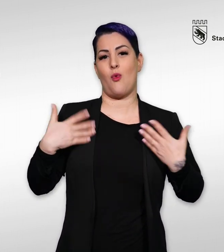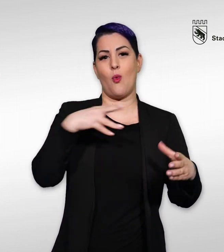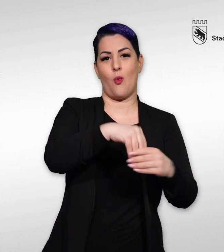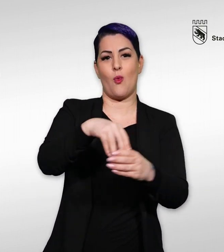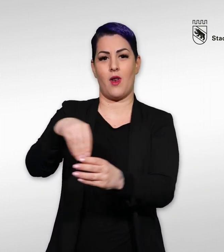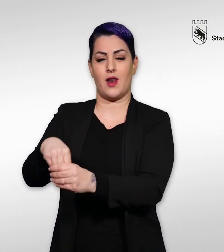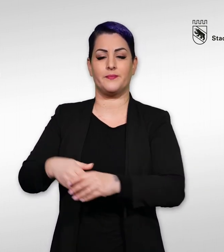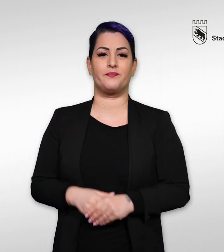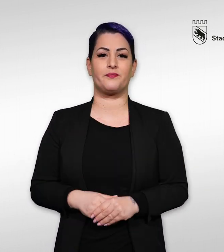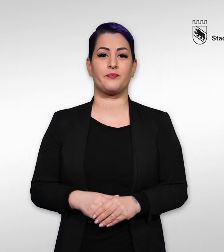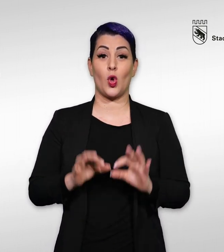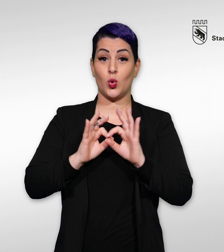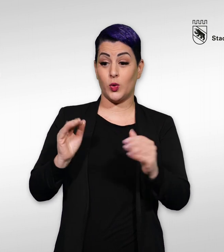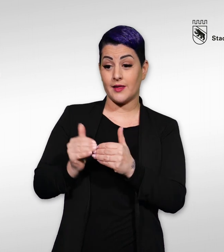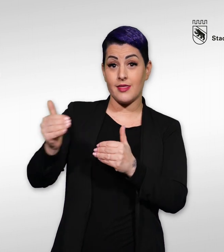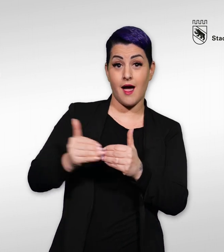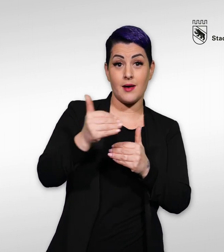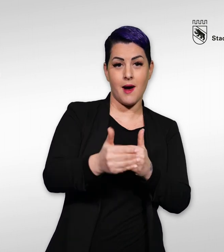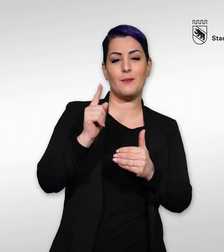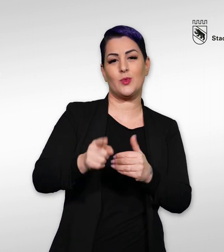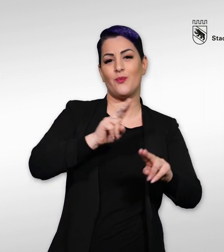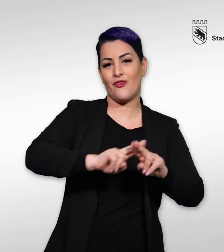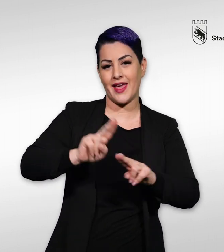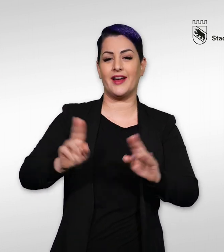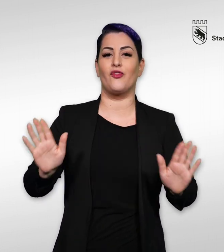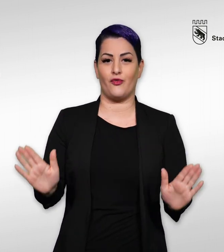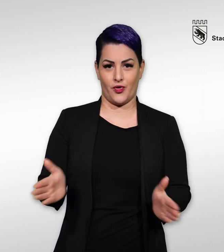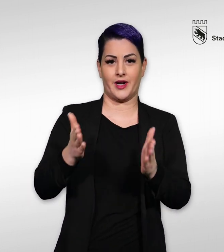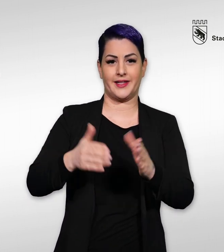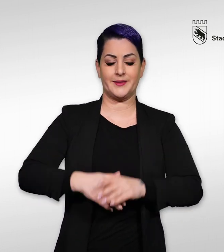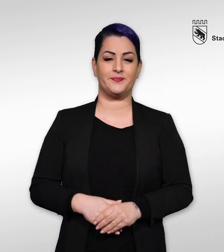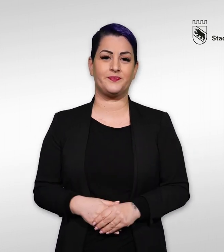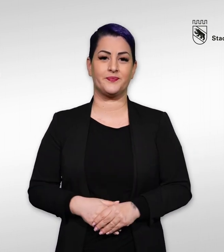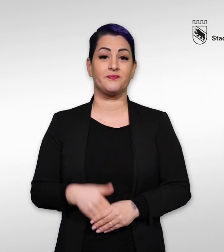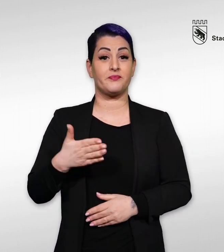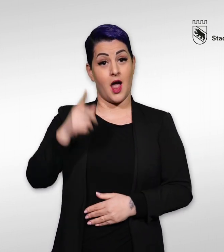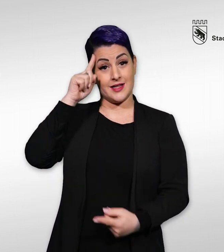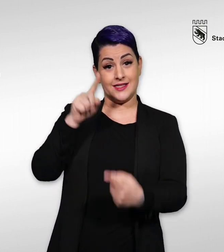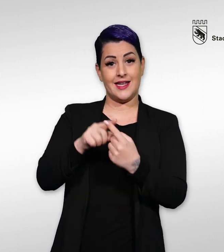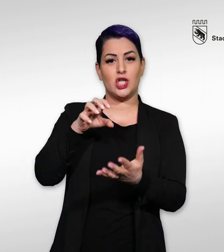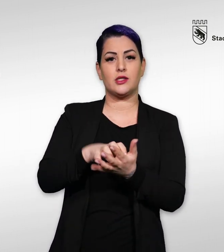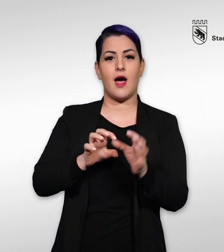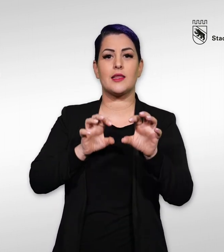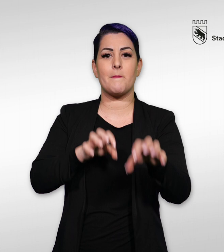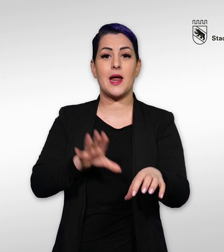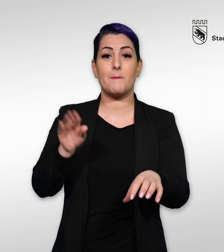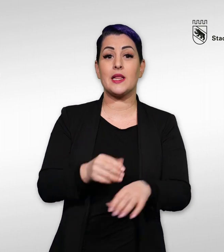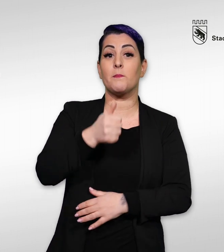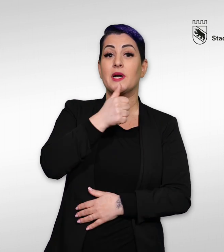Eine gute Nachbarschaft muss gepflegt und gefördert werden. Das macht die Stadt Bern gemeinsam mit privaten